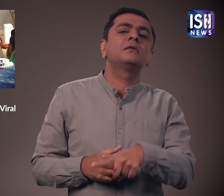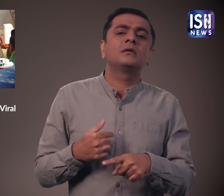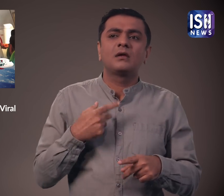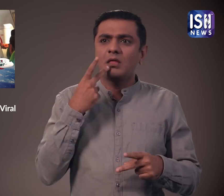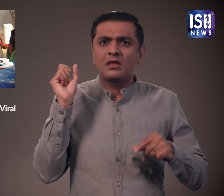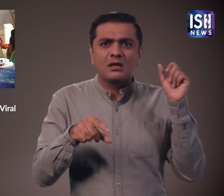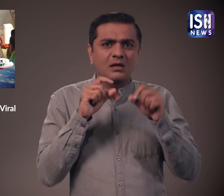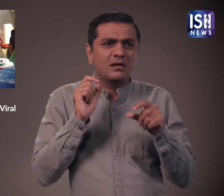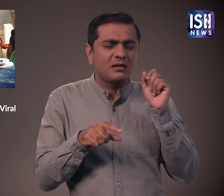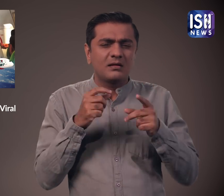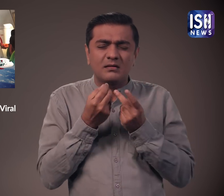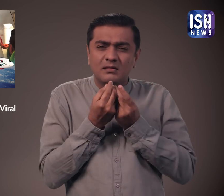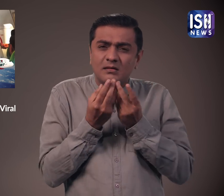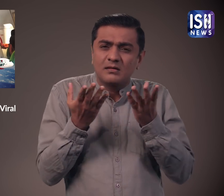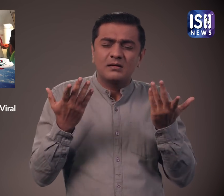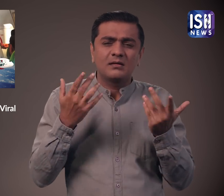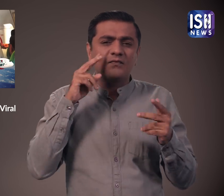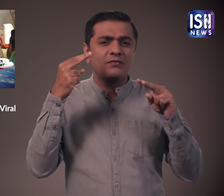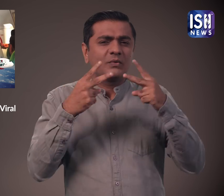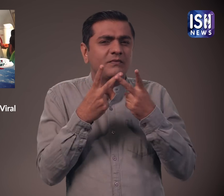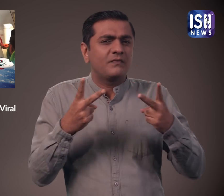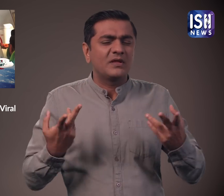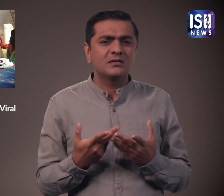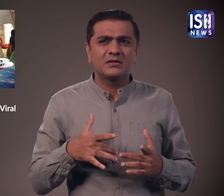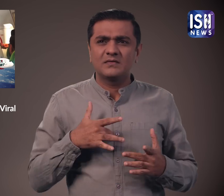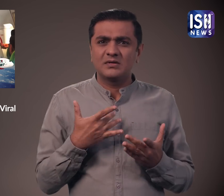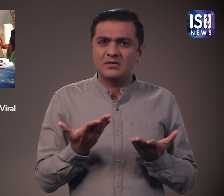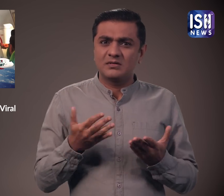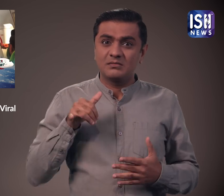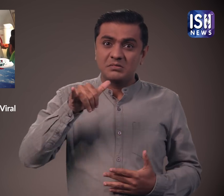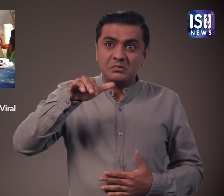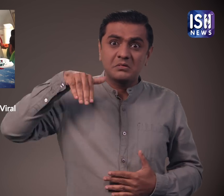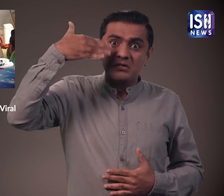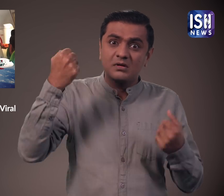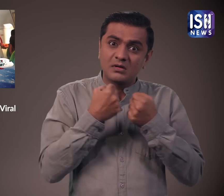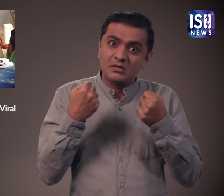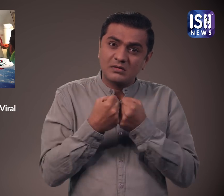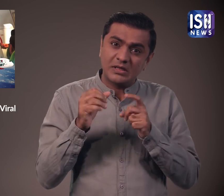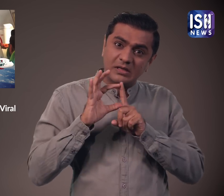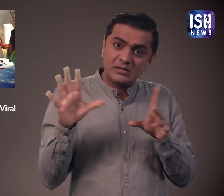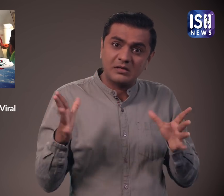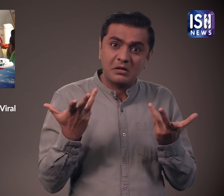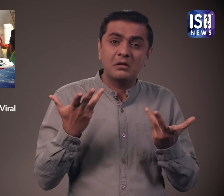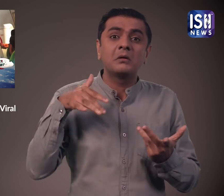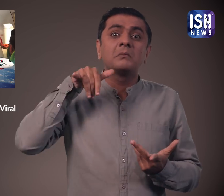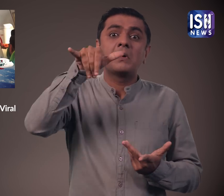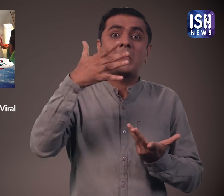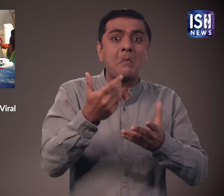अलग-अलग विचारों वाली कमेंट्स थे मुझे लगता है कि भविश्य में उड़ानमें और खतरनाग हो सकती है